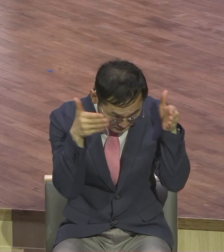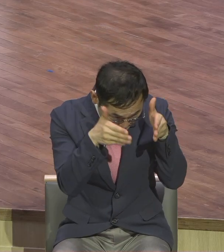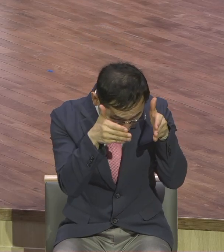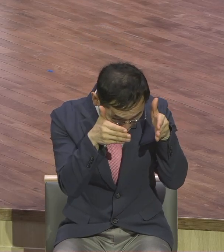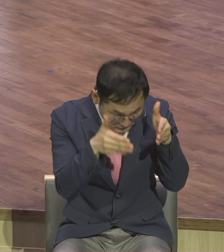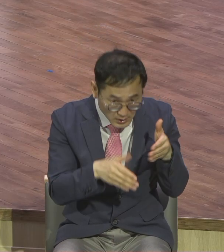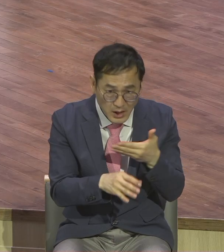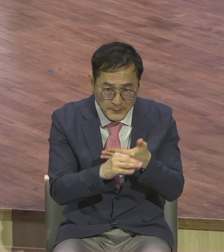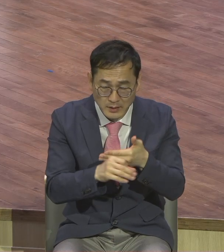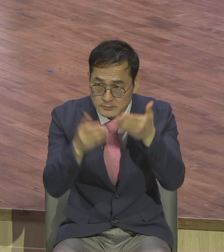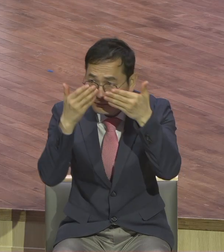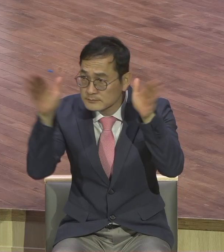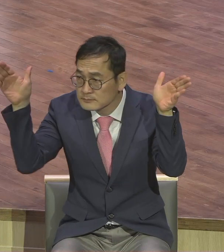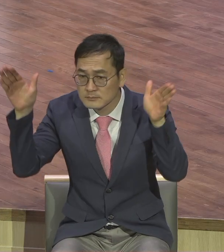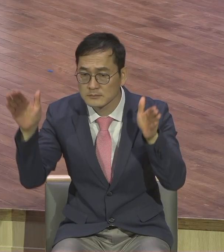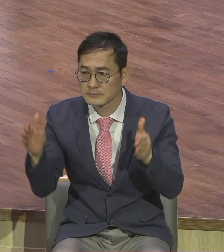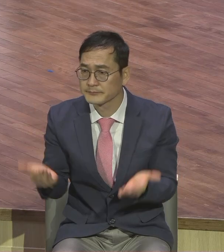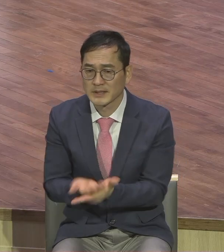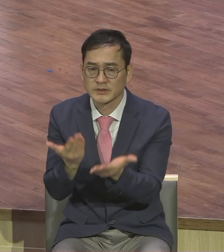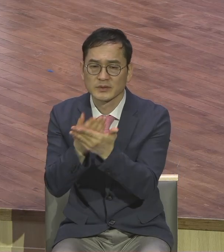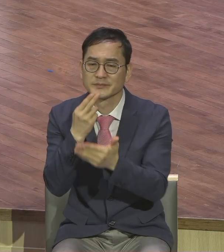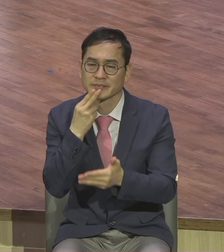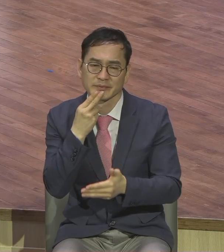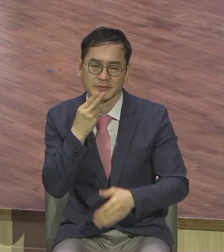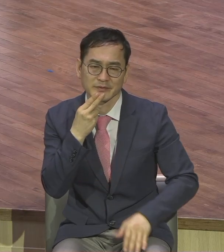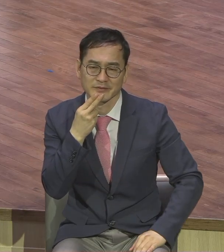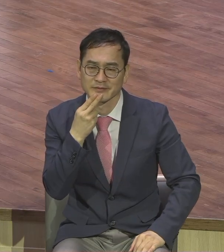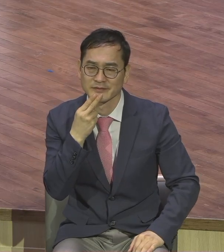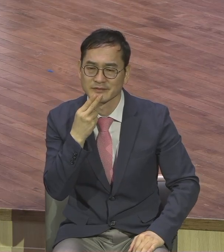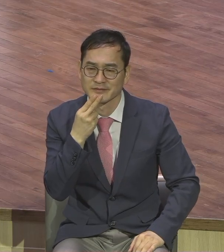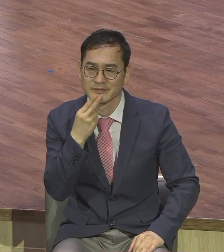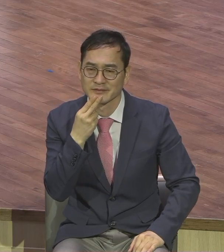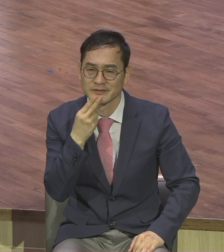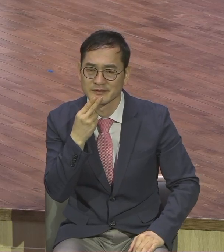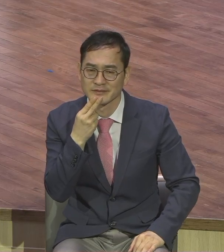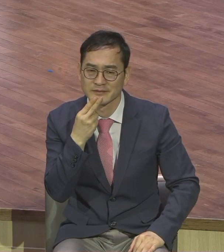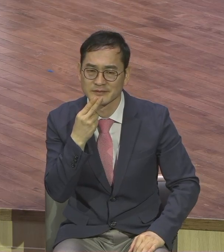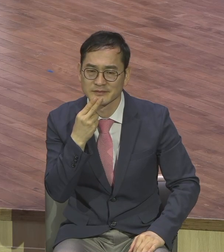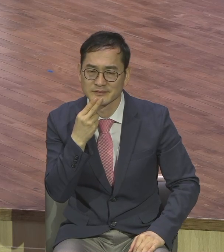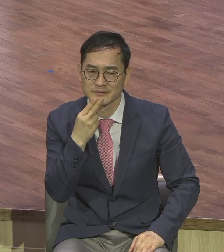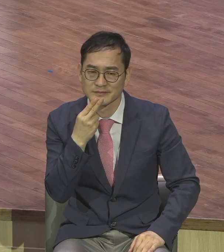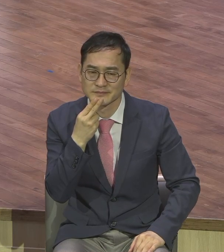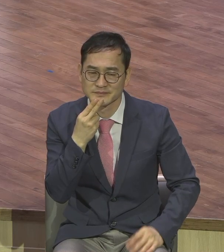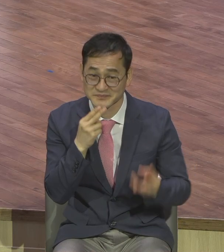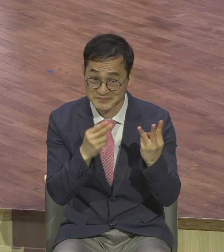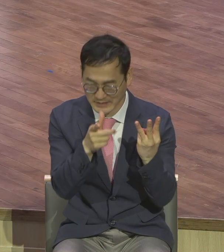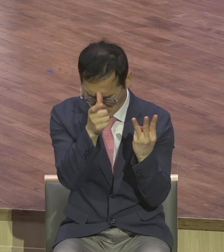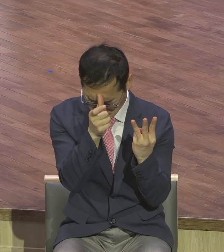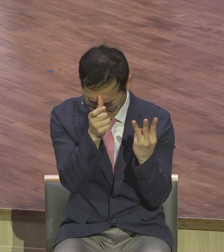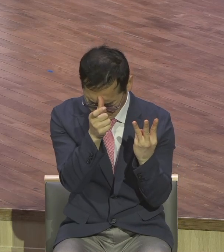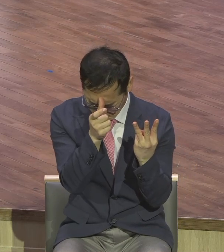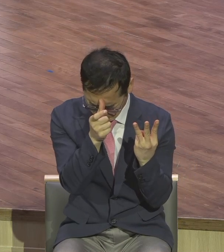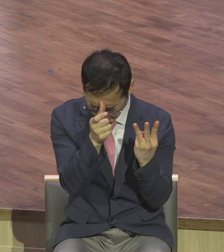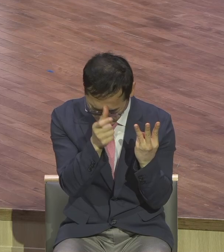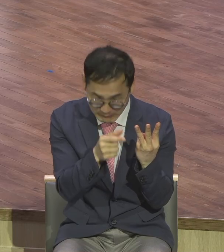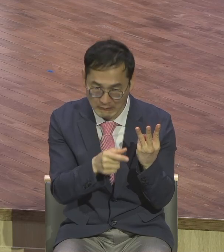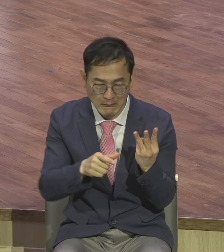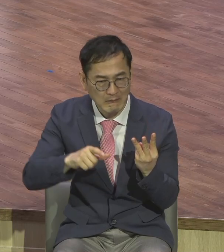끝까지 고주 피우고 합리화하고 아무리 이유돼도 소용없습니다. 여러분이 말씀을 들으러